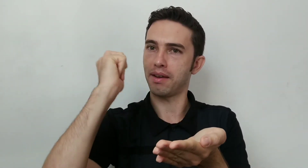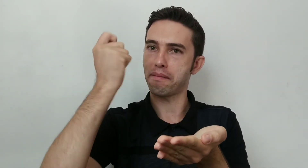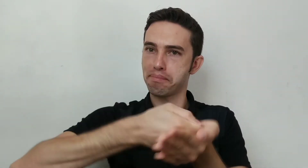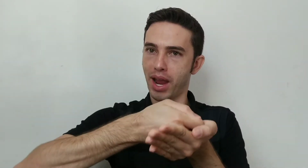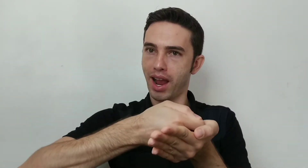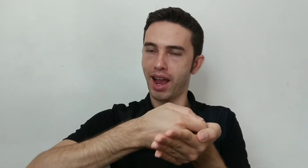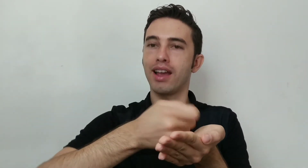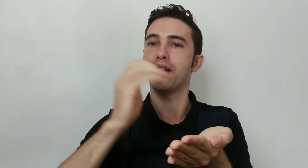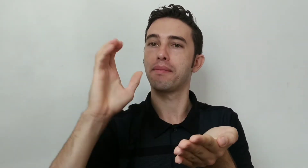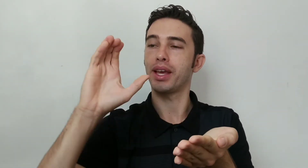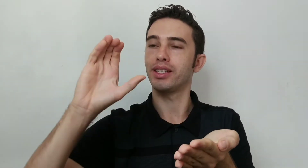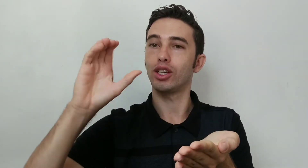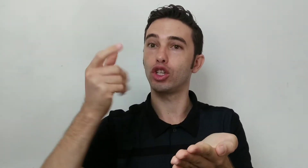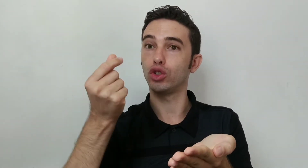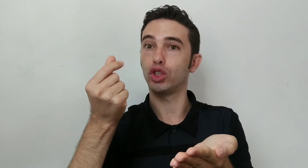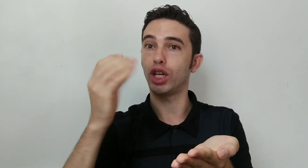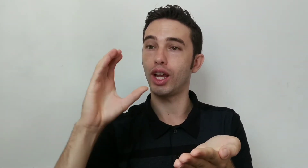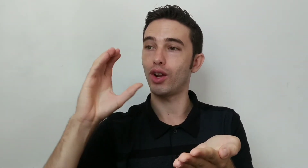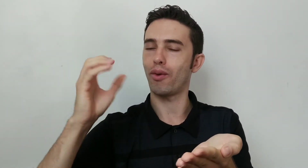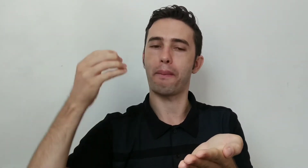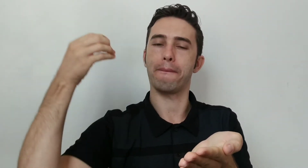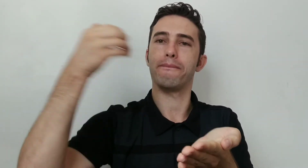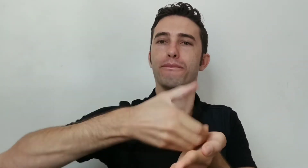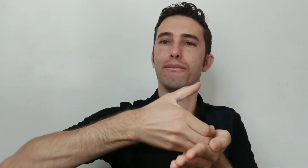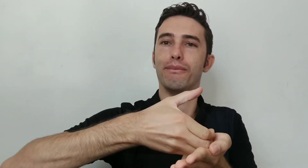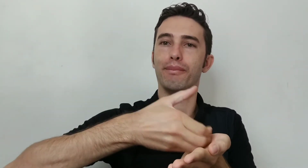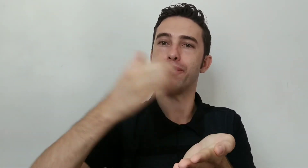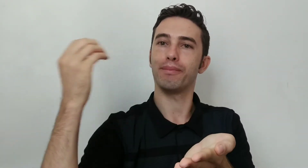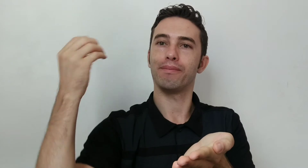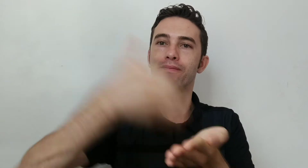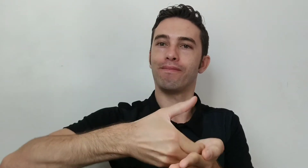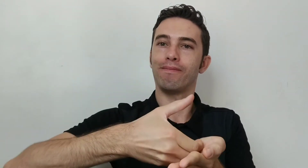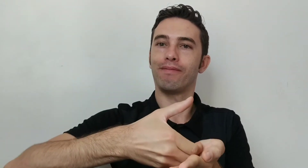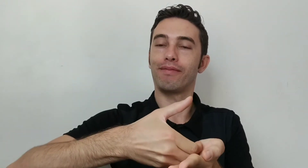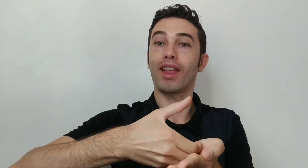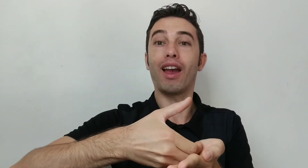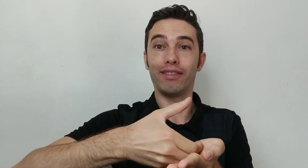Então, pagamento, só que com o dinheiro na mão, à vista.